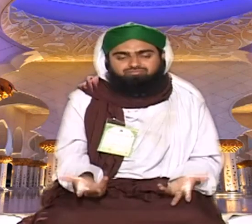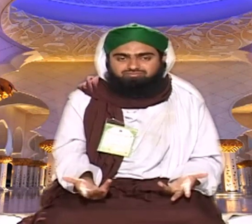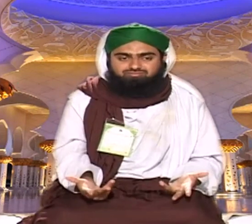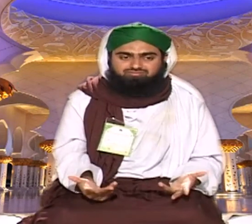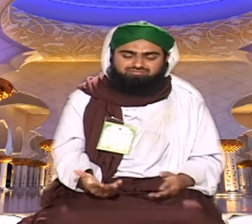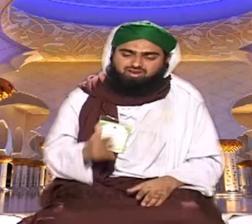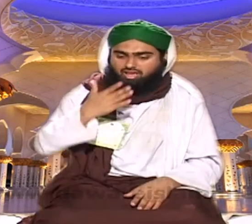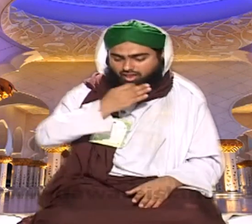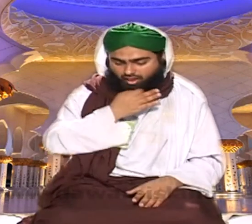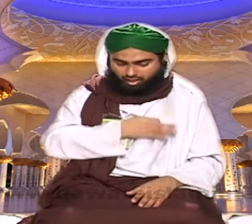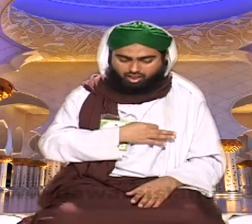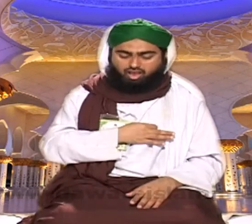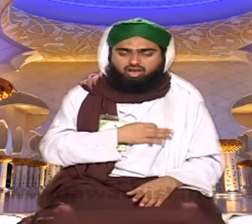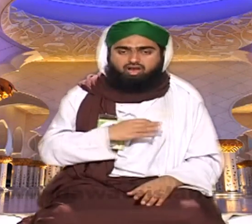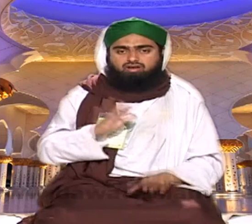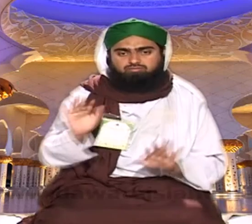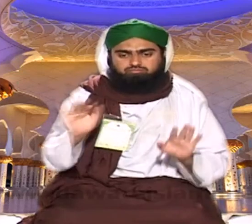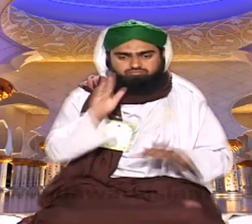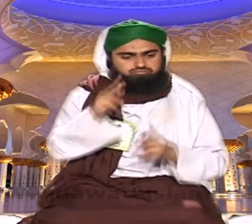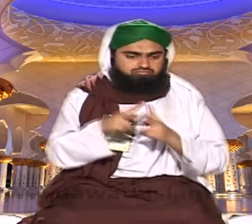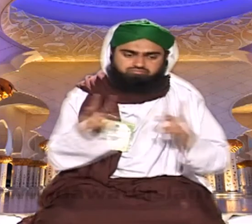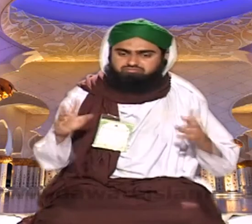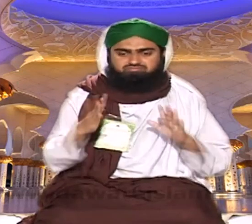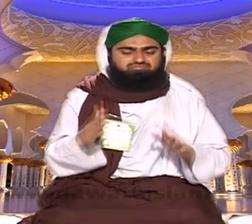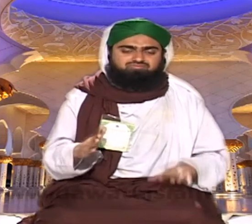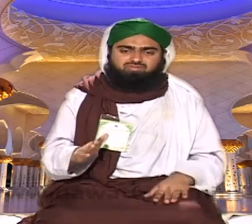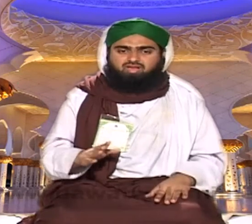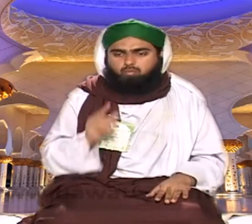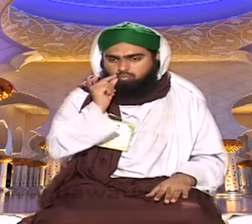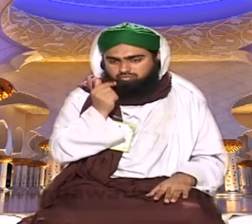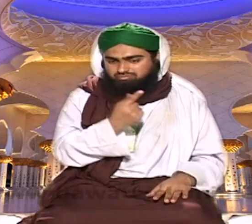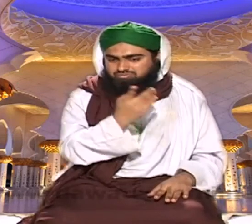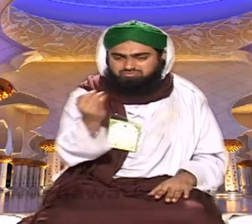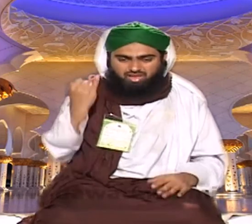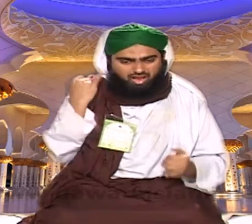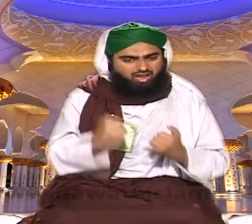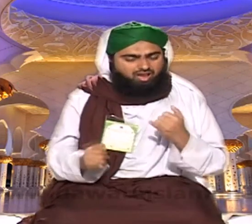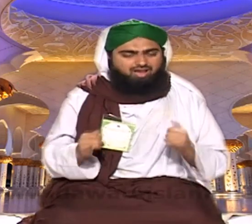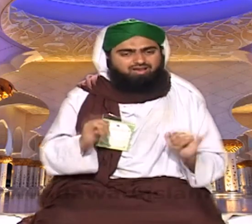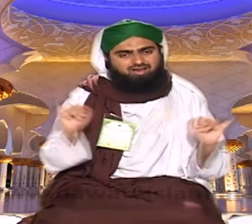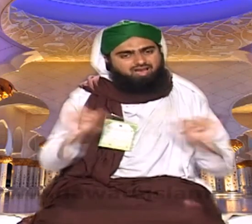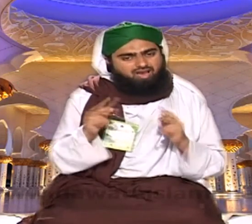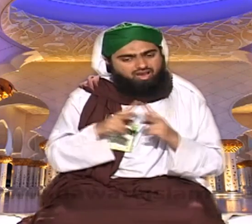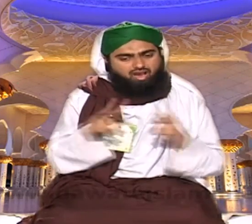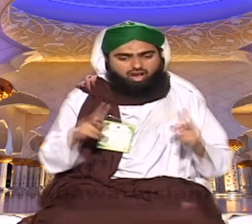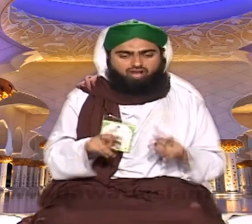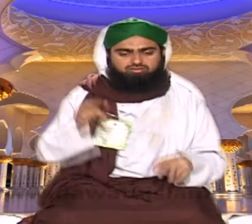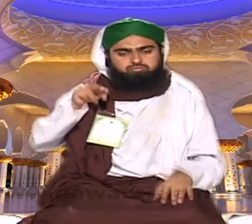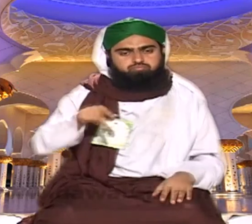بازاری اور لچے لوگوں کا طریقہ ہے آپ تو ماشاءاللہ اچھے لوگ ہیں تو ایسا نہیں چلنا چاہیے اور اس طرح آپ اچھے بھی نہیں لگے